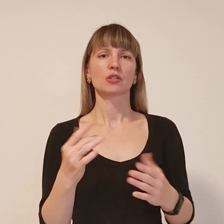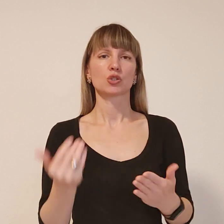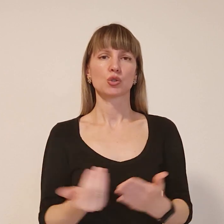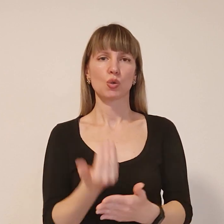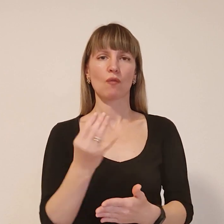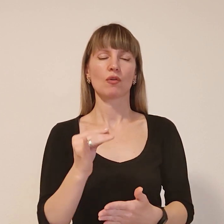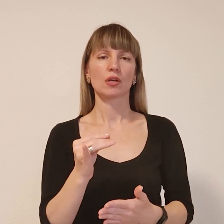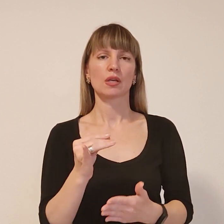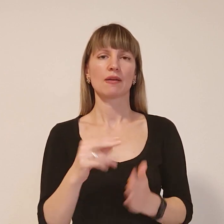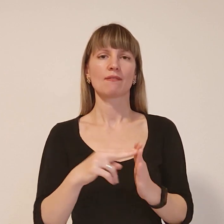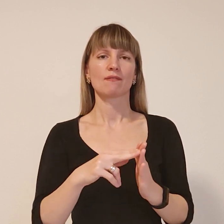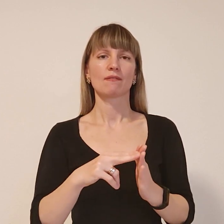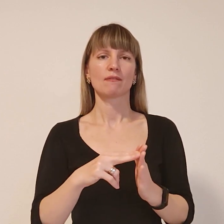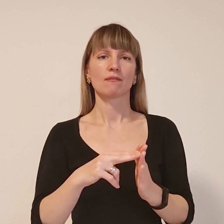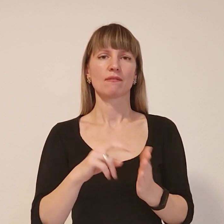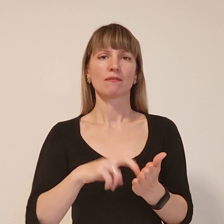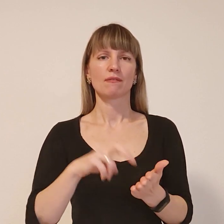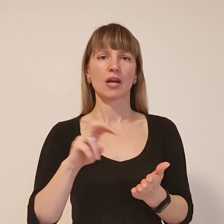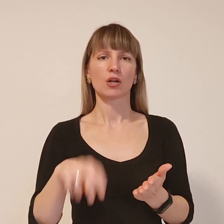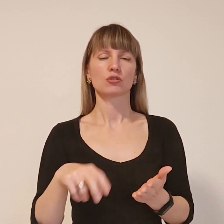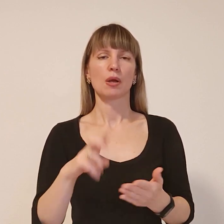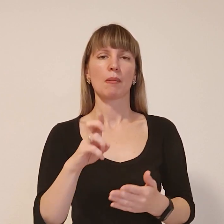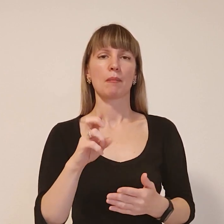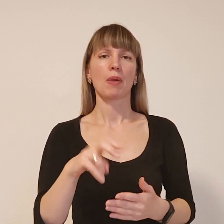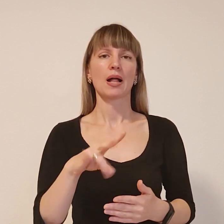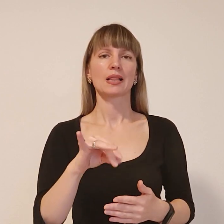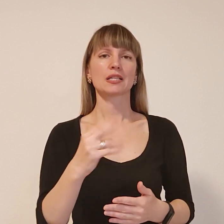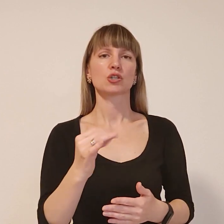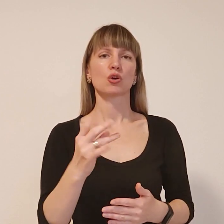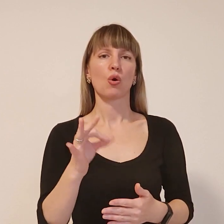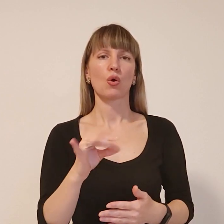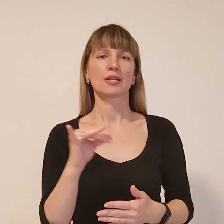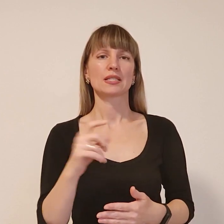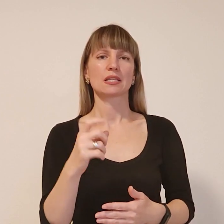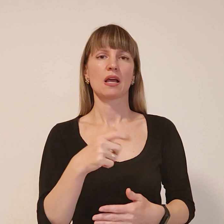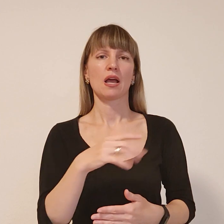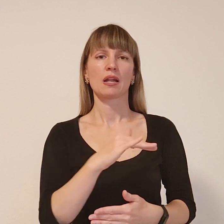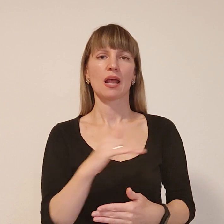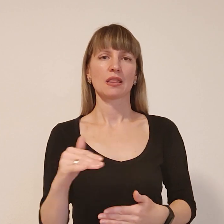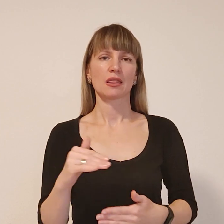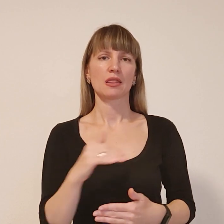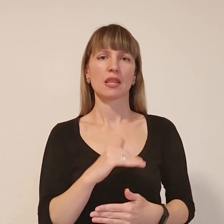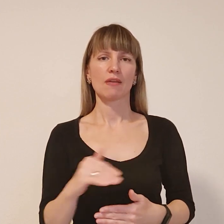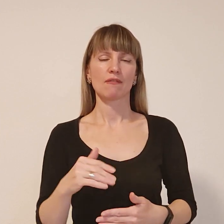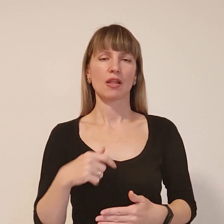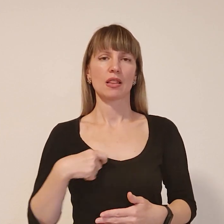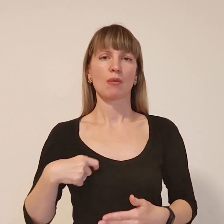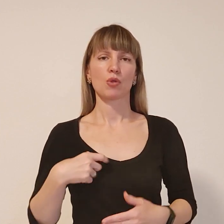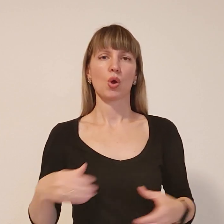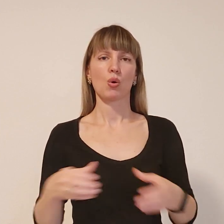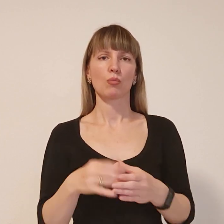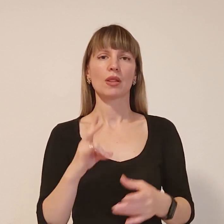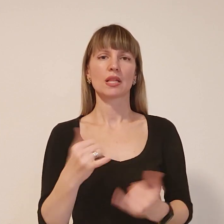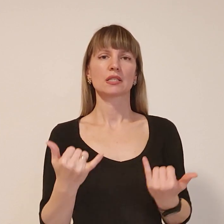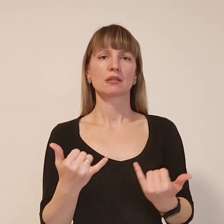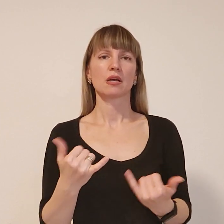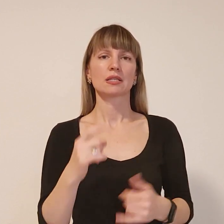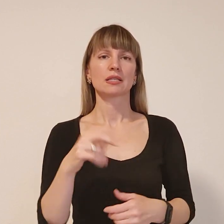виключити Балицького з лав з рядів депутатського корпусу. На сьогодні з паном Балицьком зв'язку